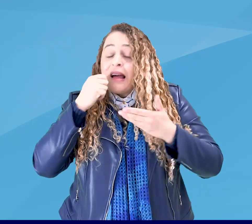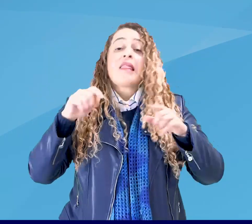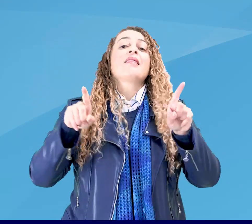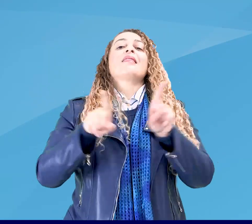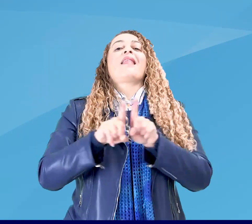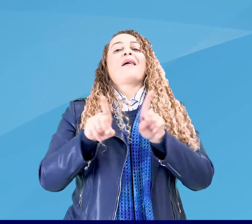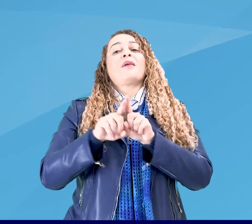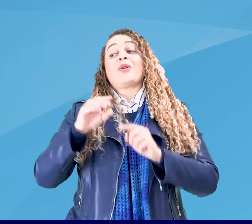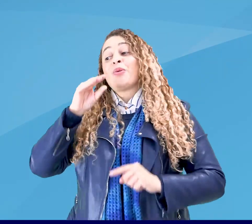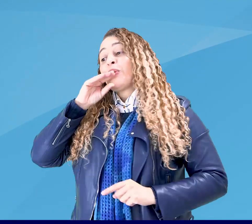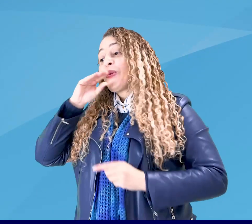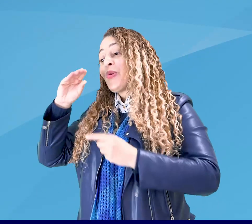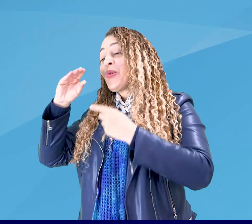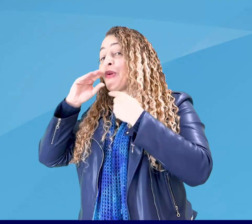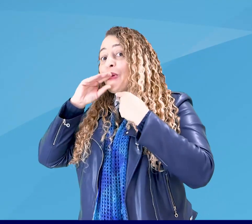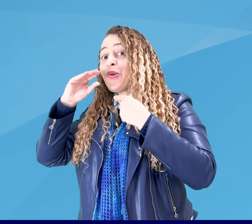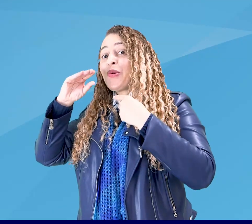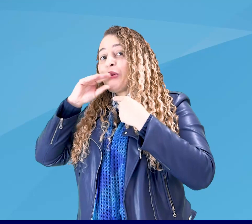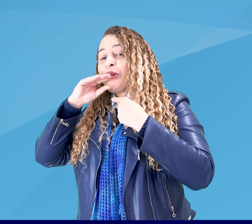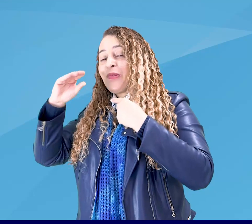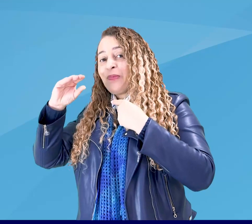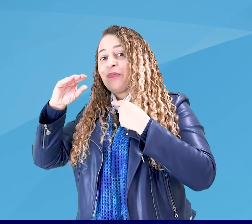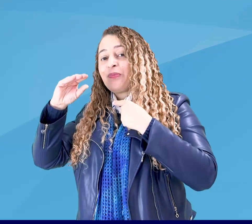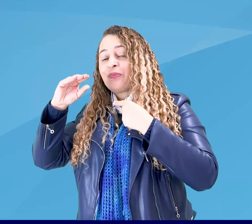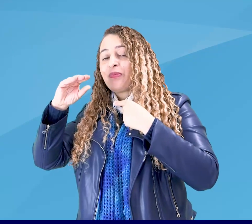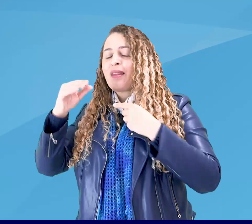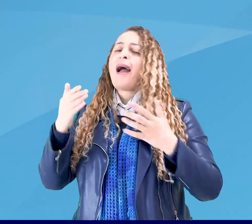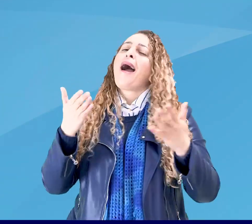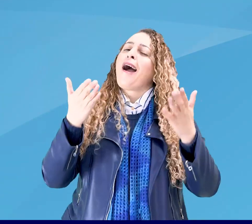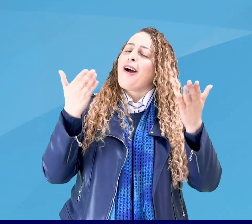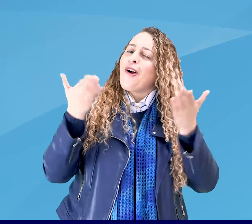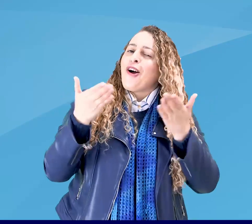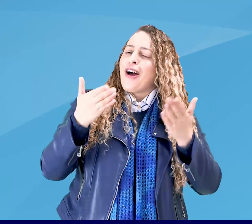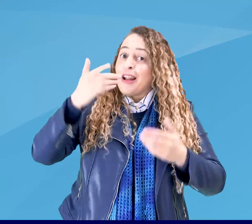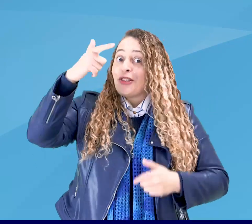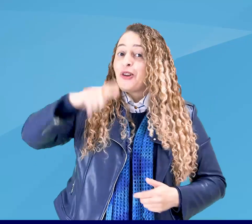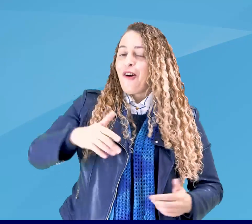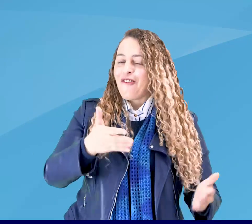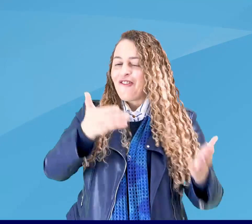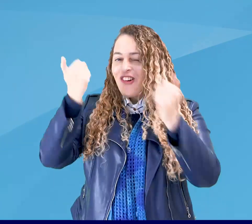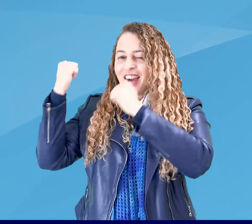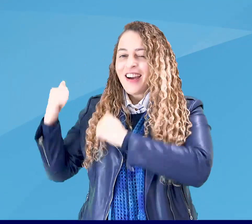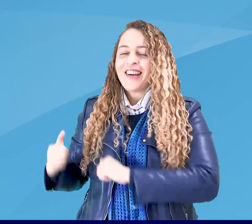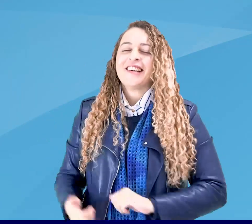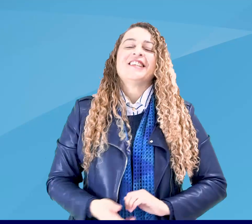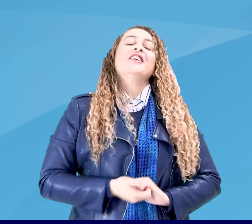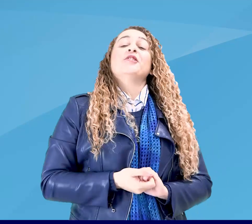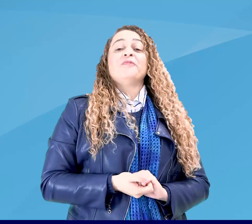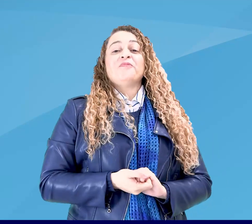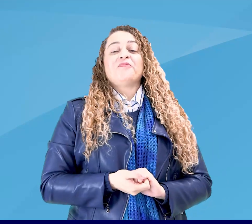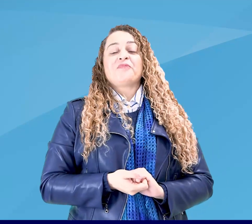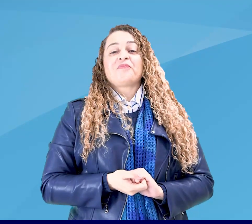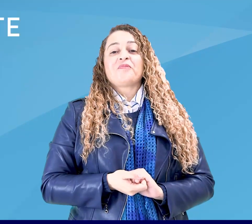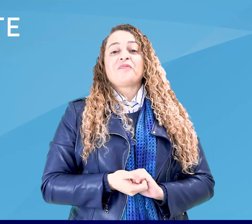de manga. Agora, vamos retomar. Bora lá! Abacate.